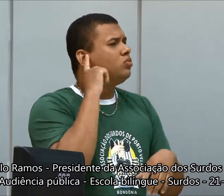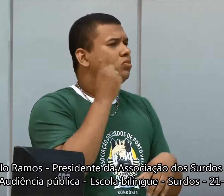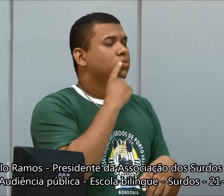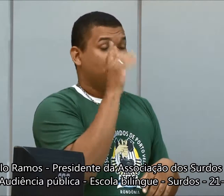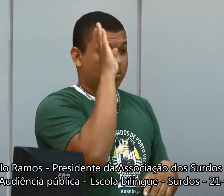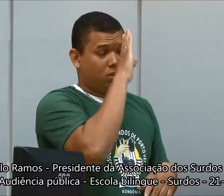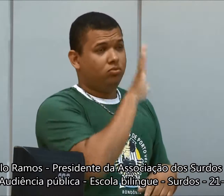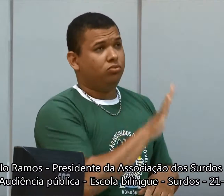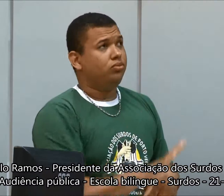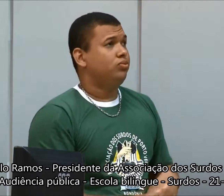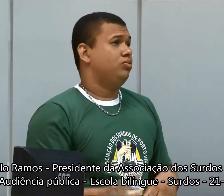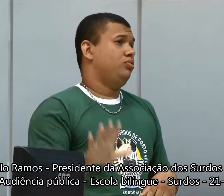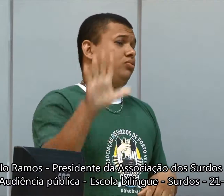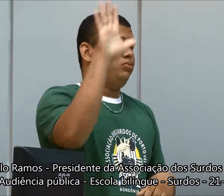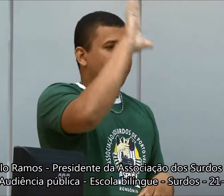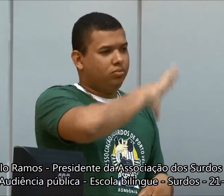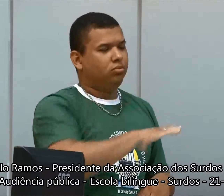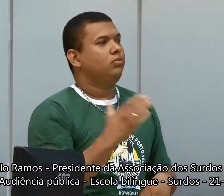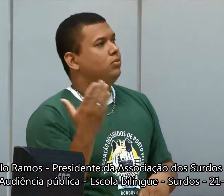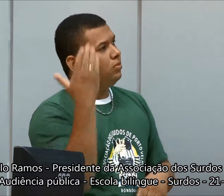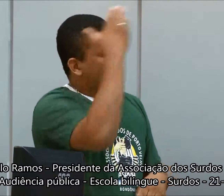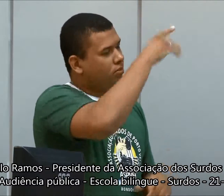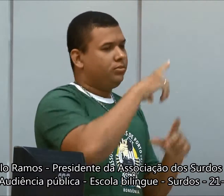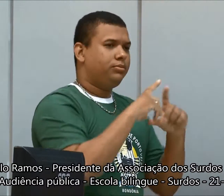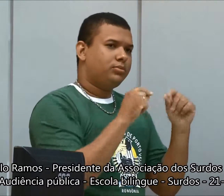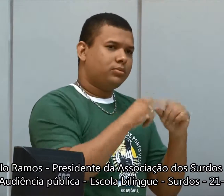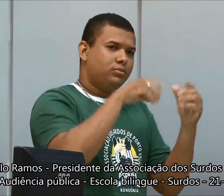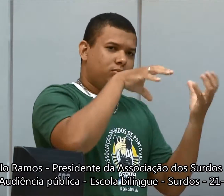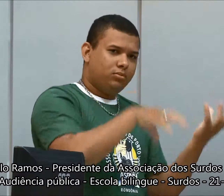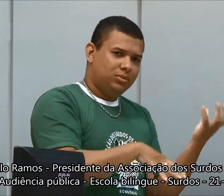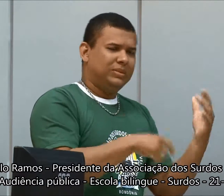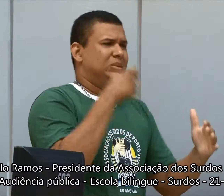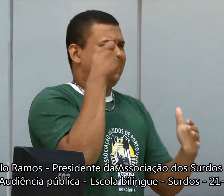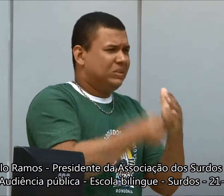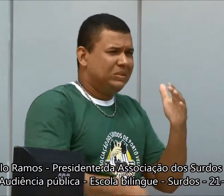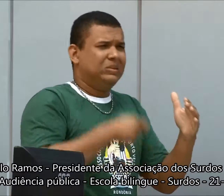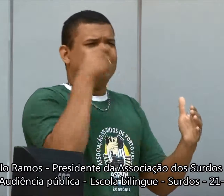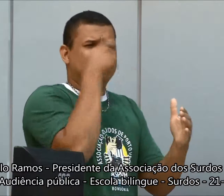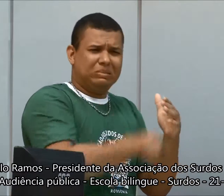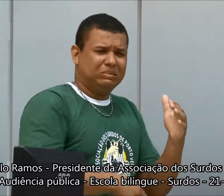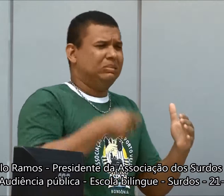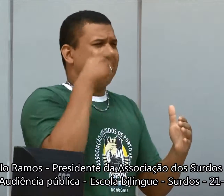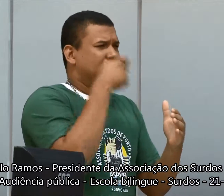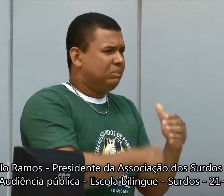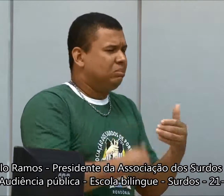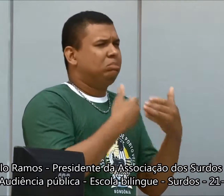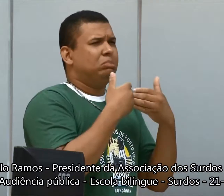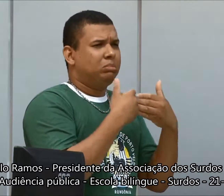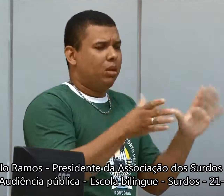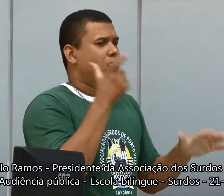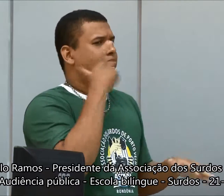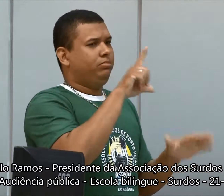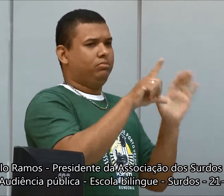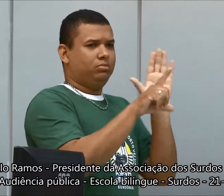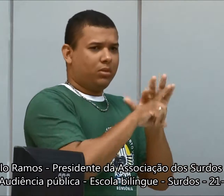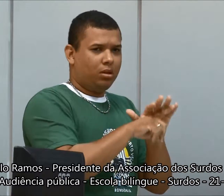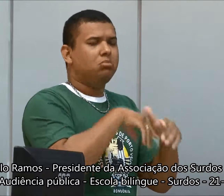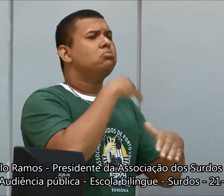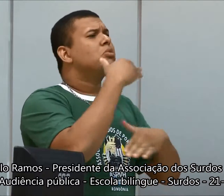combinar. E os surdos do Brasil inteiro discutindo isso foram para Brasília fazer movimento, para a criação de escola